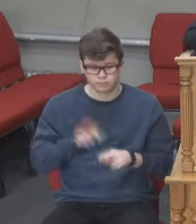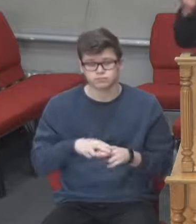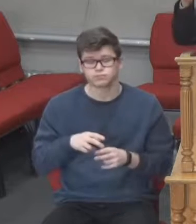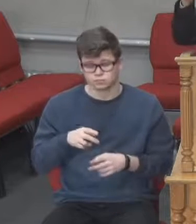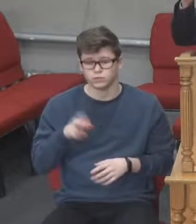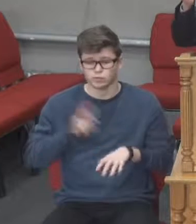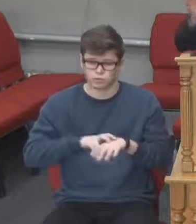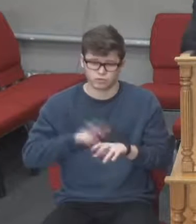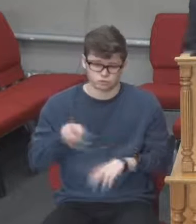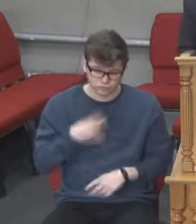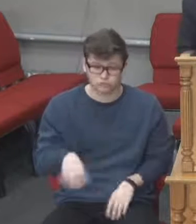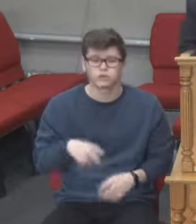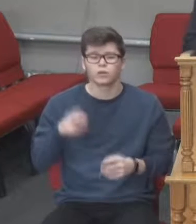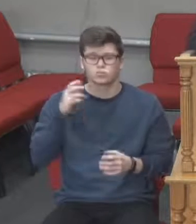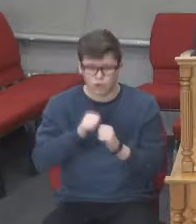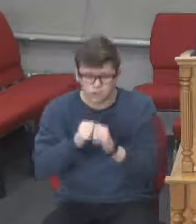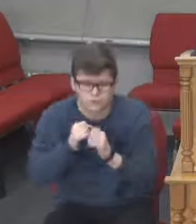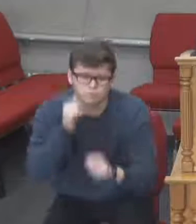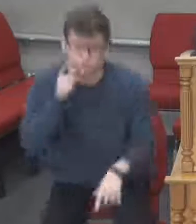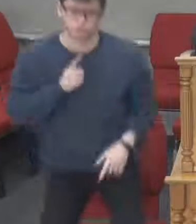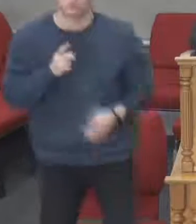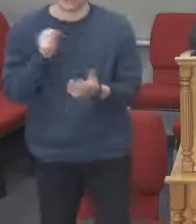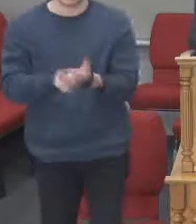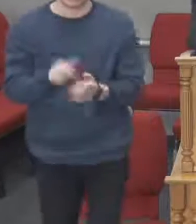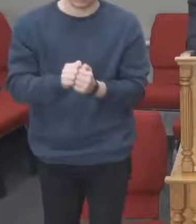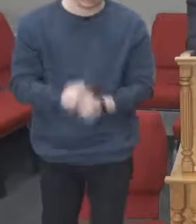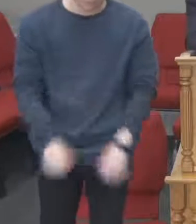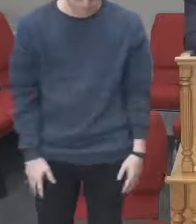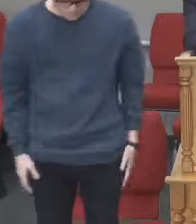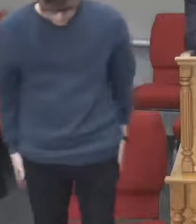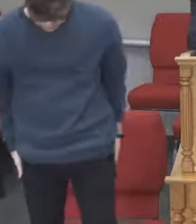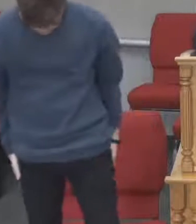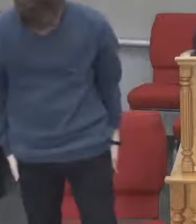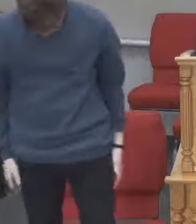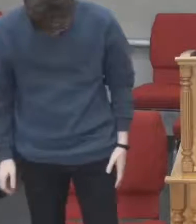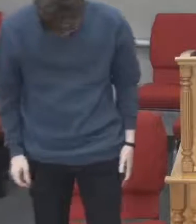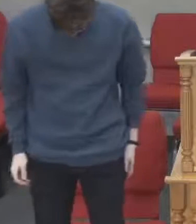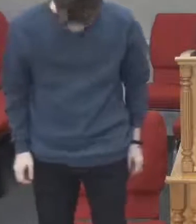пильнуйте. І давайте ми зараз звершимо молитву. Амінь. Дякую.